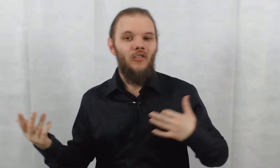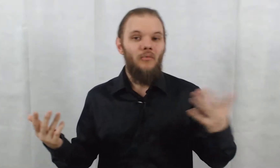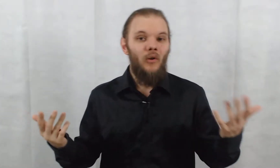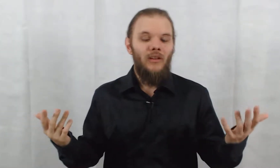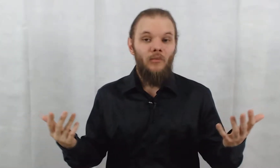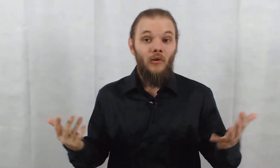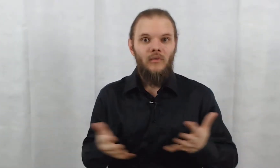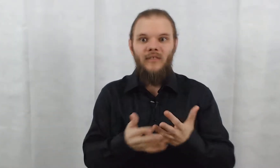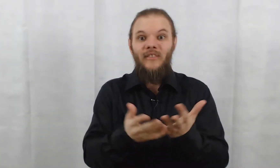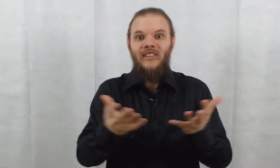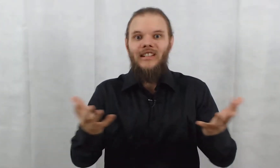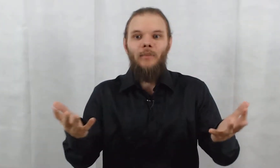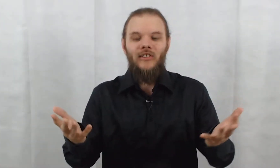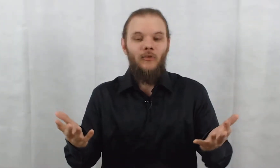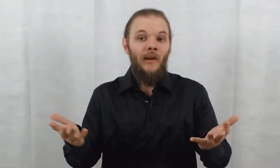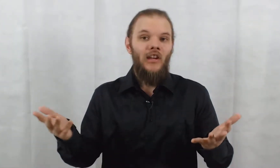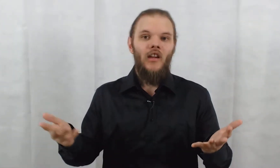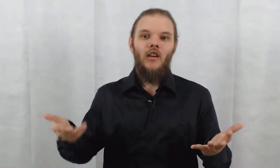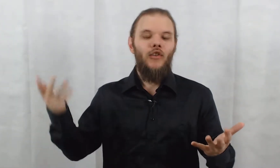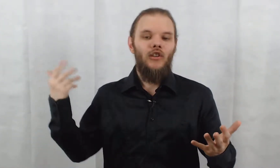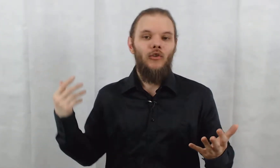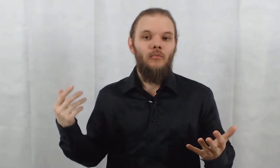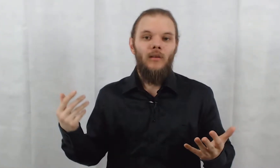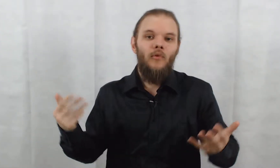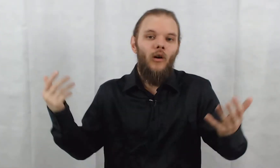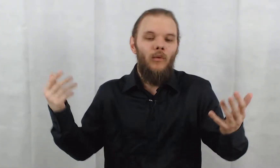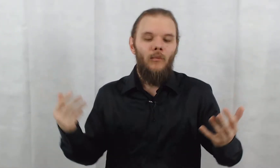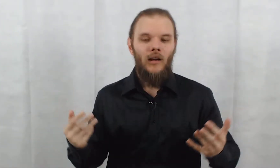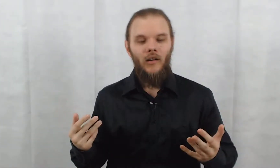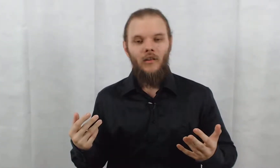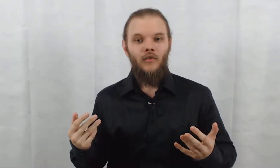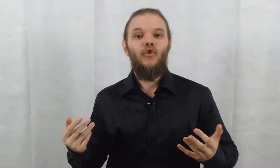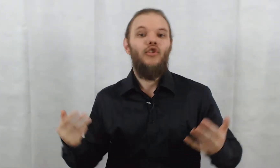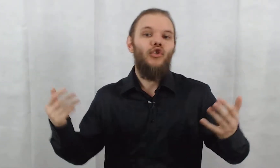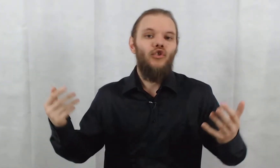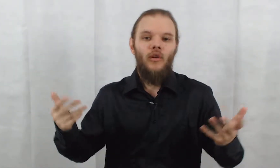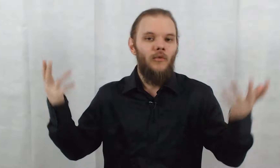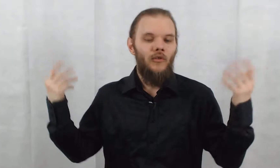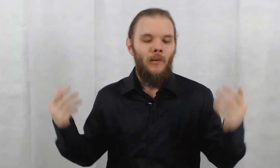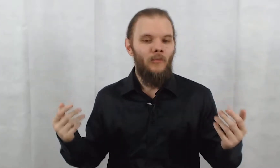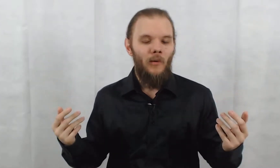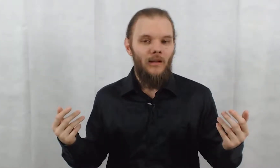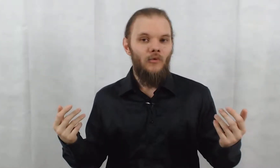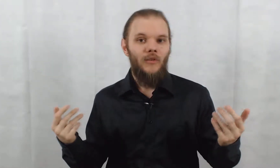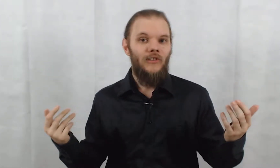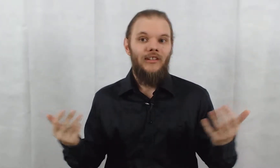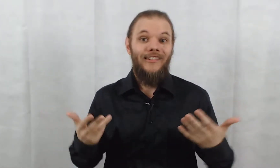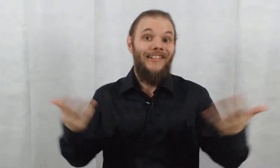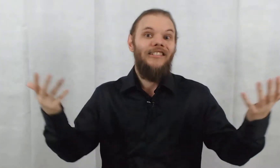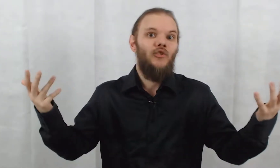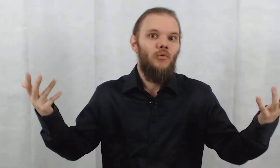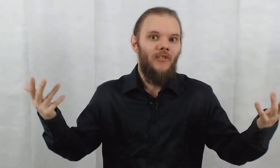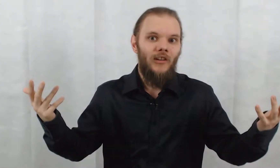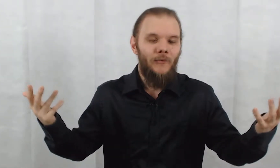humains ou des plantes. Il est fasciné par ce qui se passe. Et si les humains meurent, c'est triste. mais ce n pas mon problème. C'est la nature, c'est comme ça.